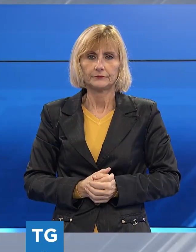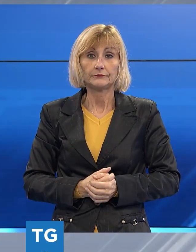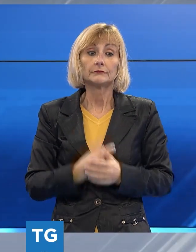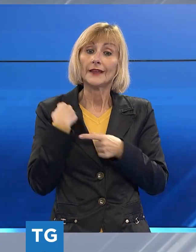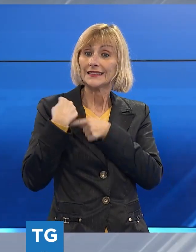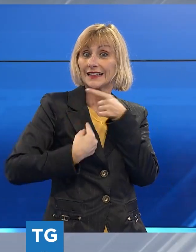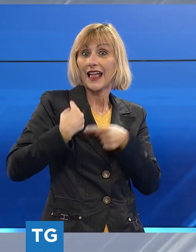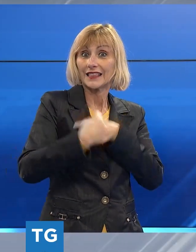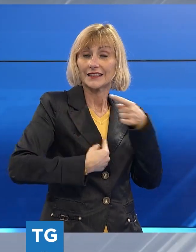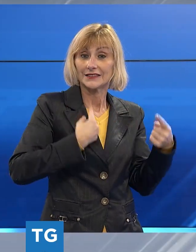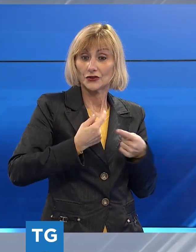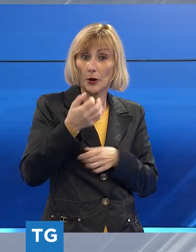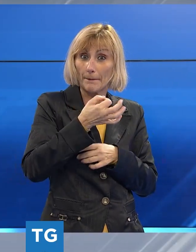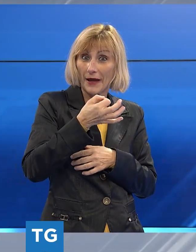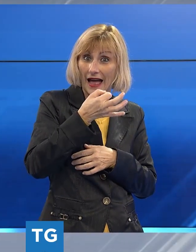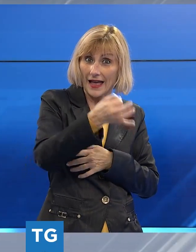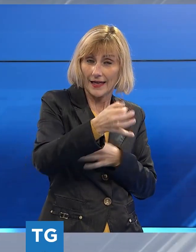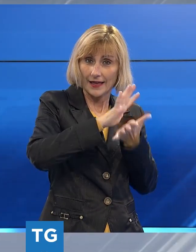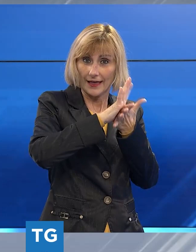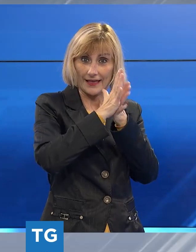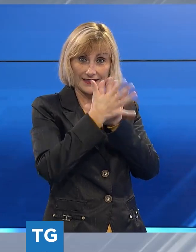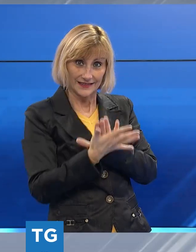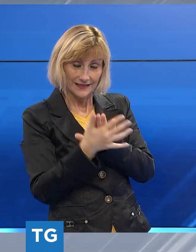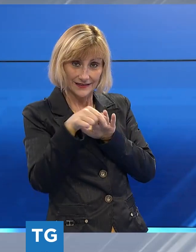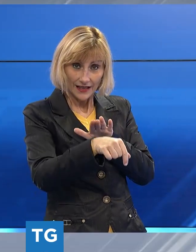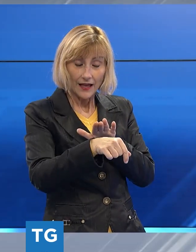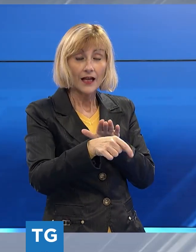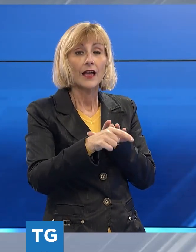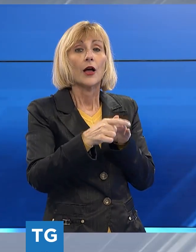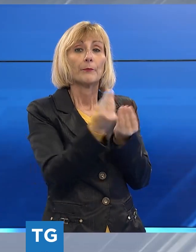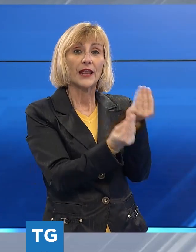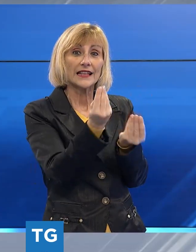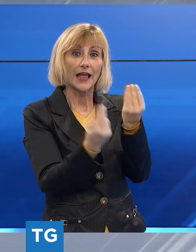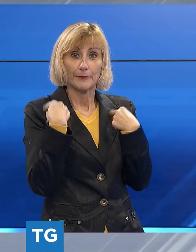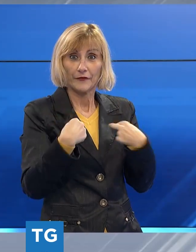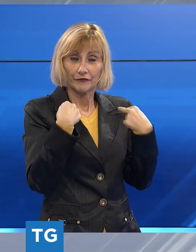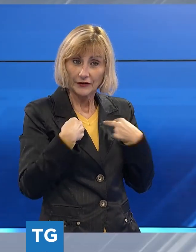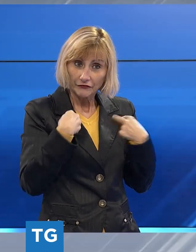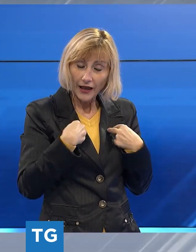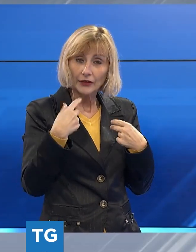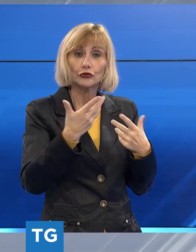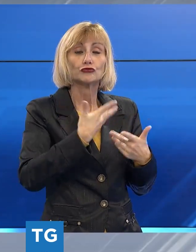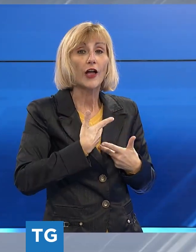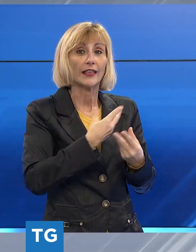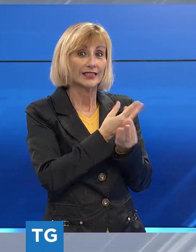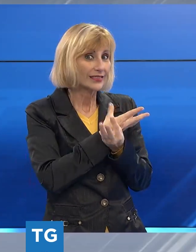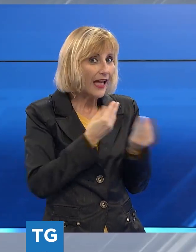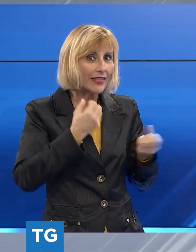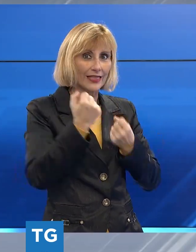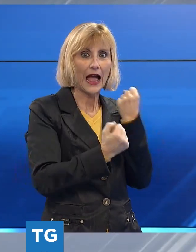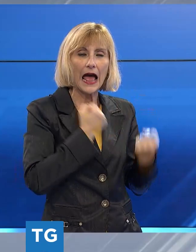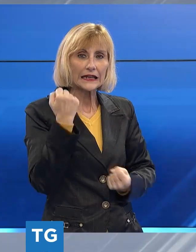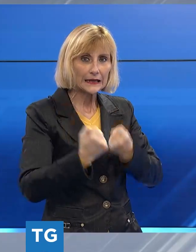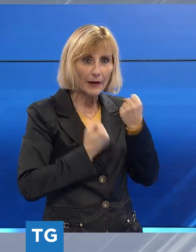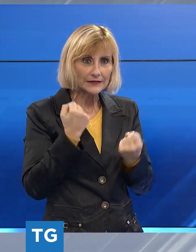borgo, quello di Ruota, appunto, con presepe vivente, con tantissime animazioni e credo